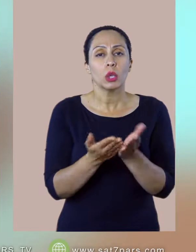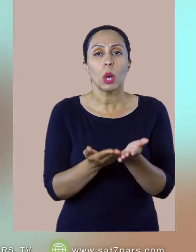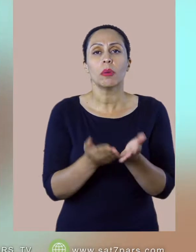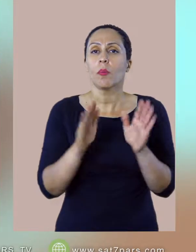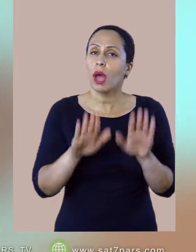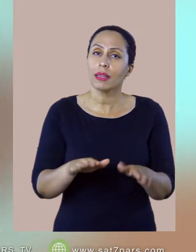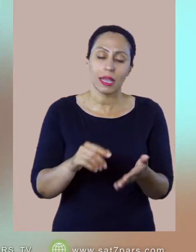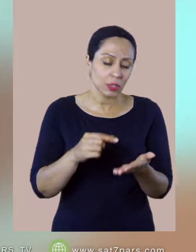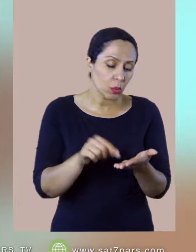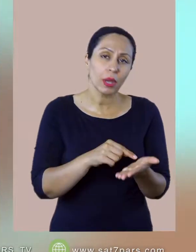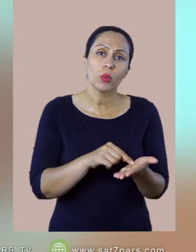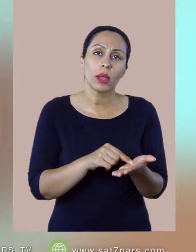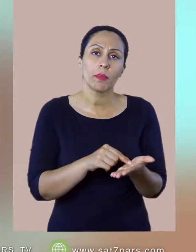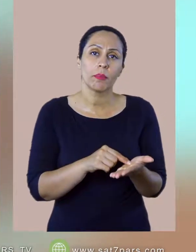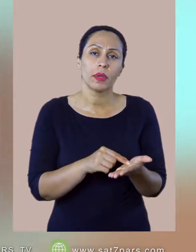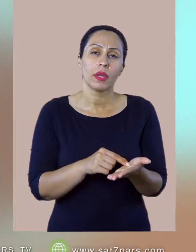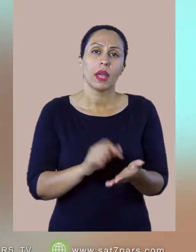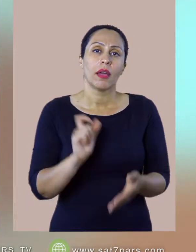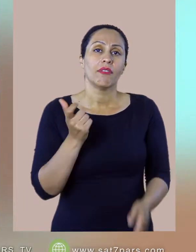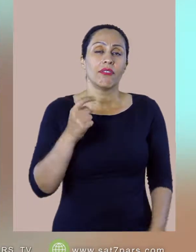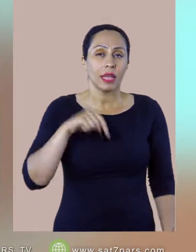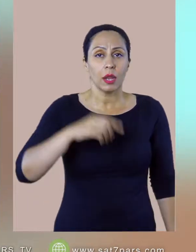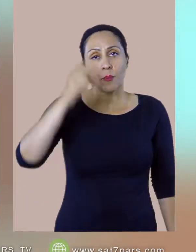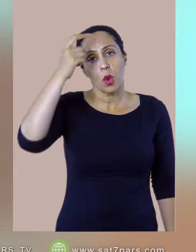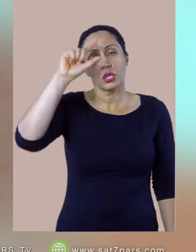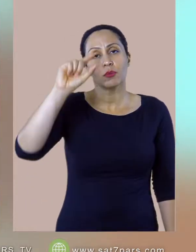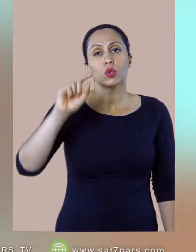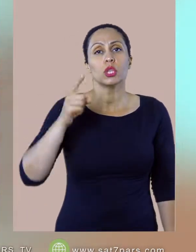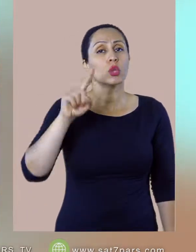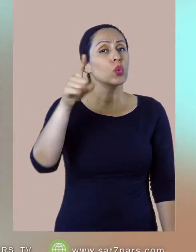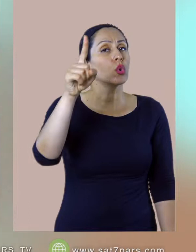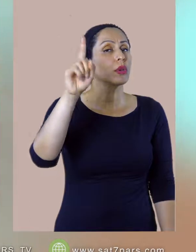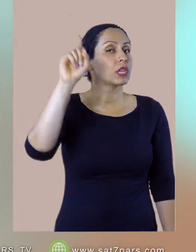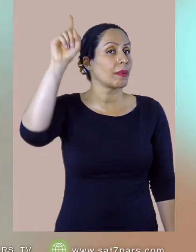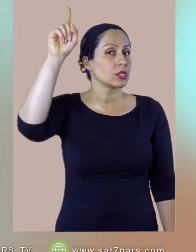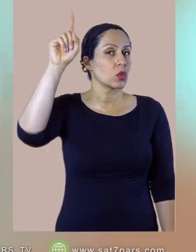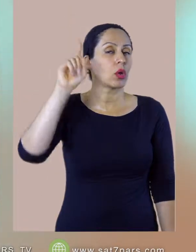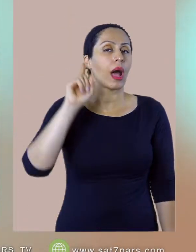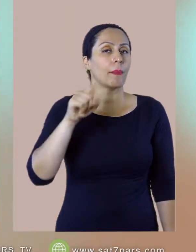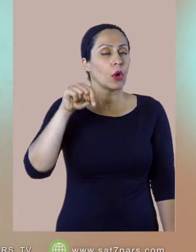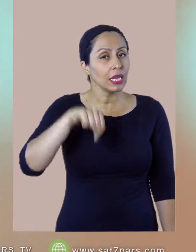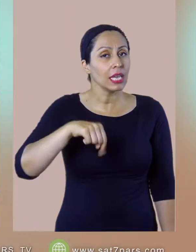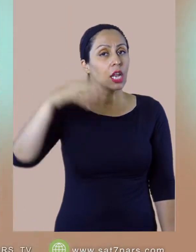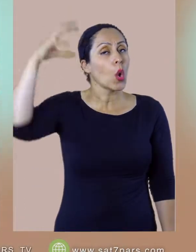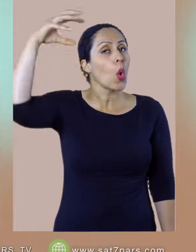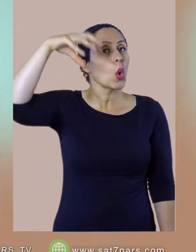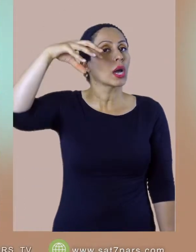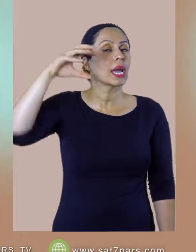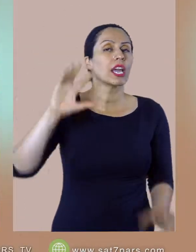کلام مقدس خدا و این باعث میشد که از خدا خیلی دور بشم و این حیله شیطان هست گرچه این آیان رو